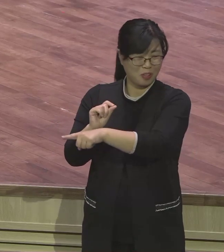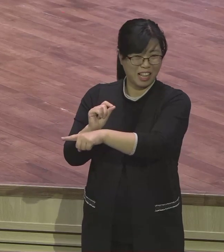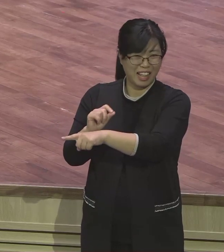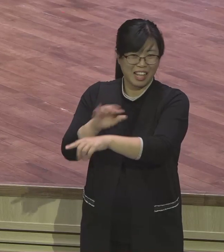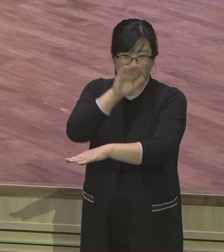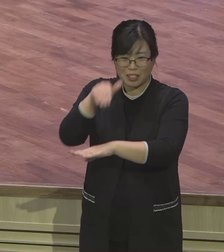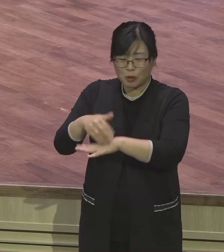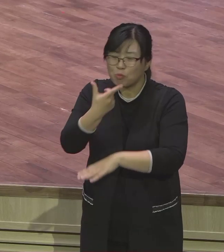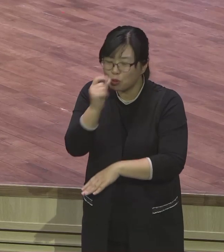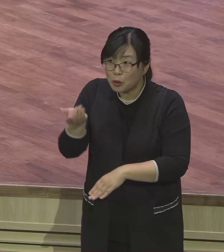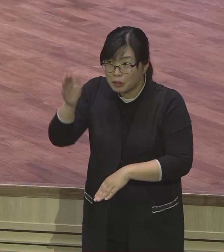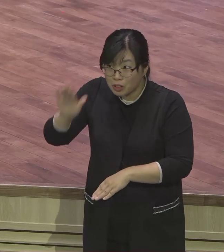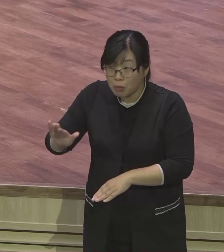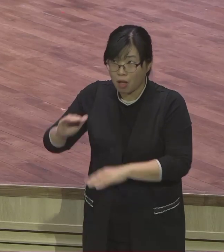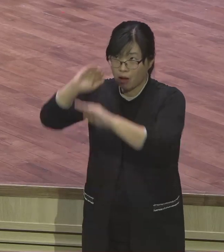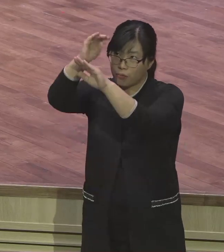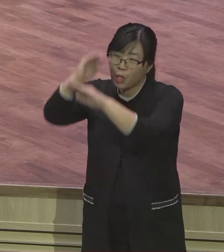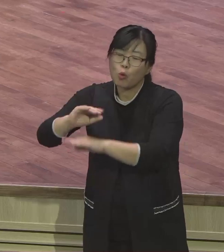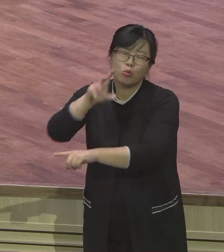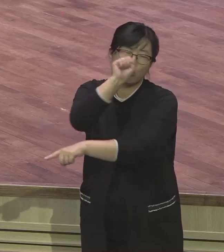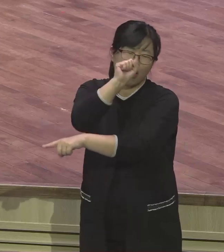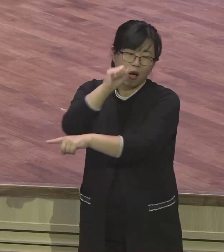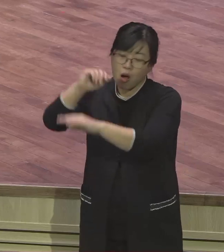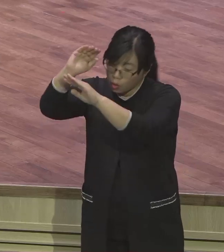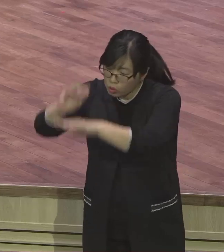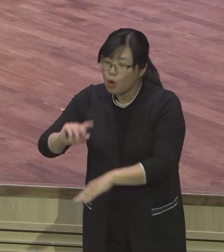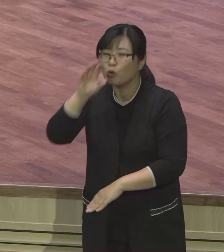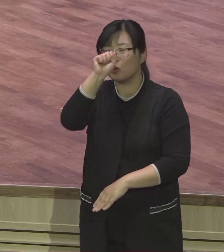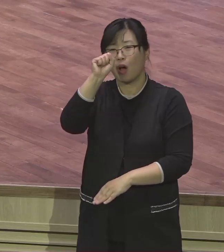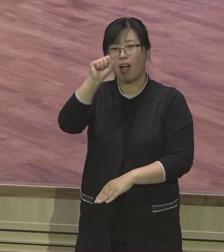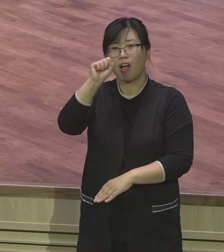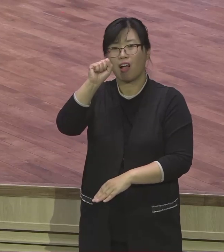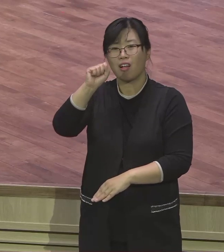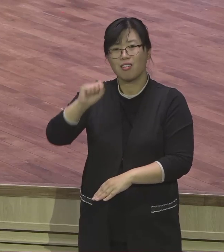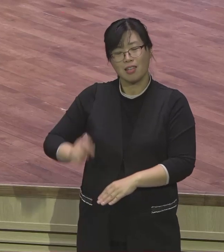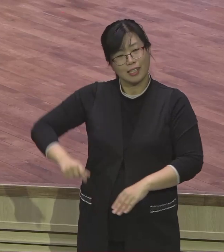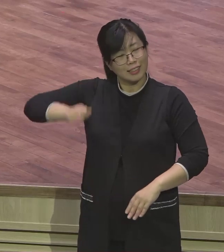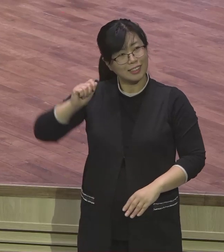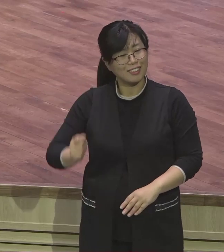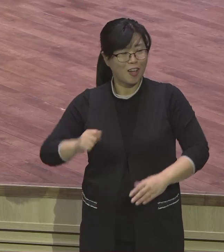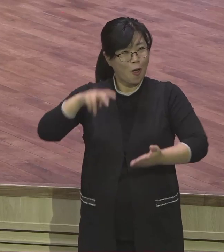굉장히 좋은 찬양. 기 찬양 막 신나게 찬양하고 싶은데